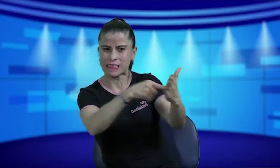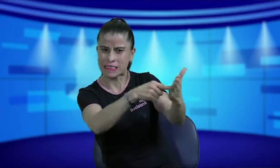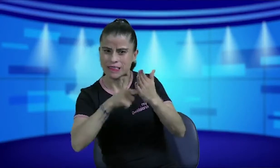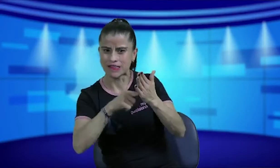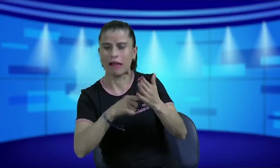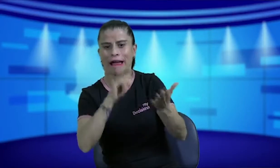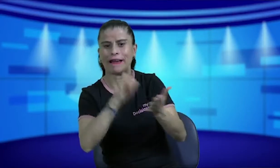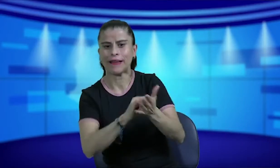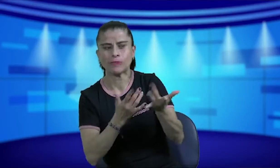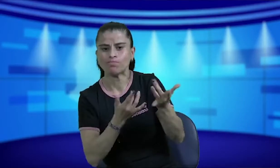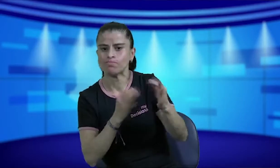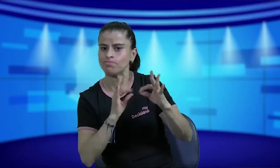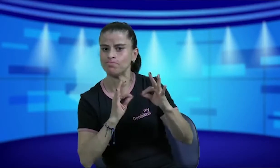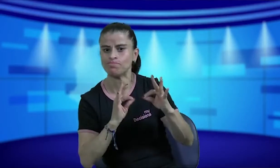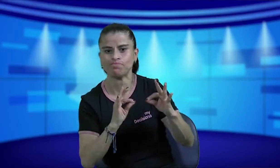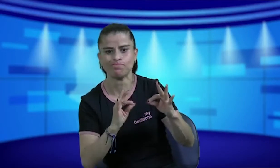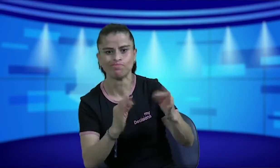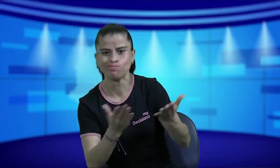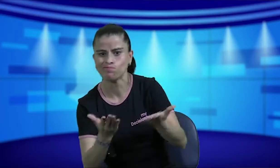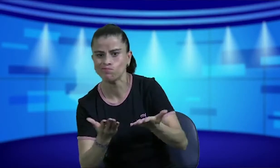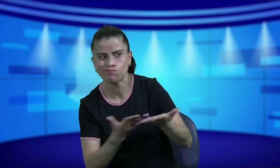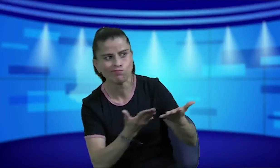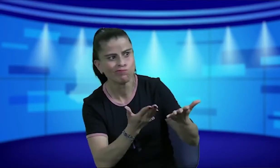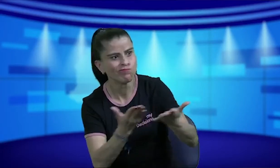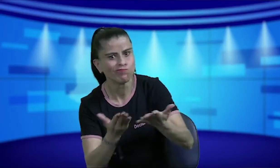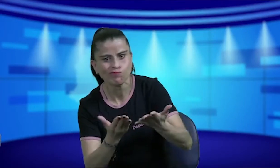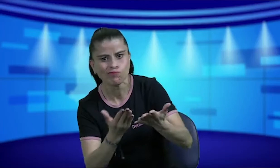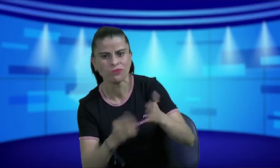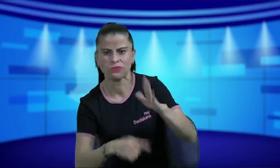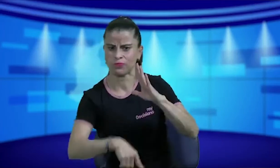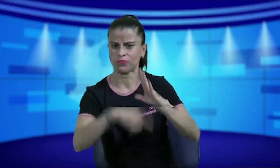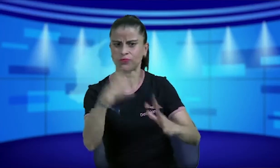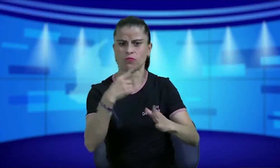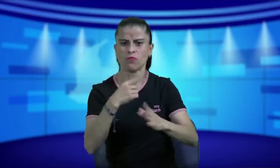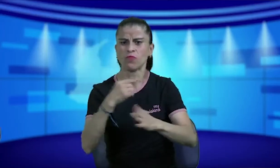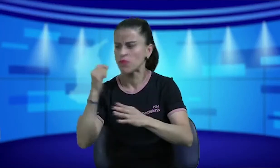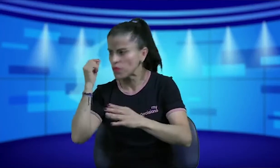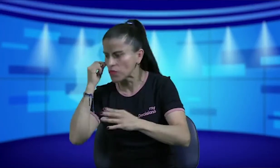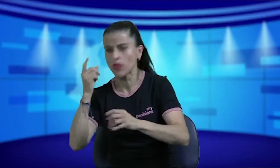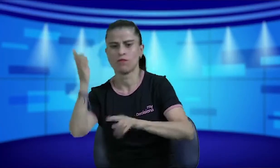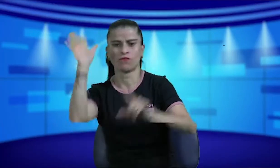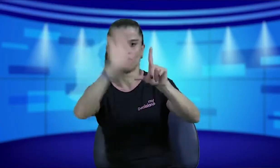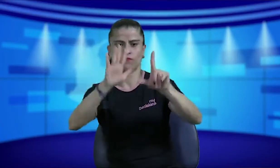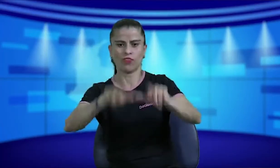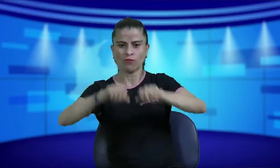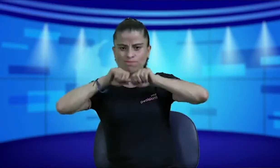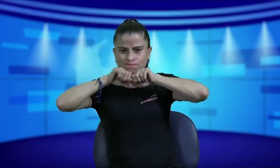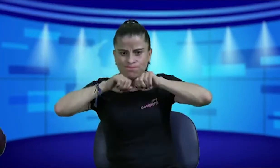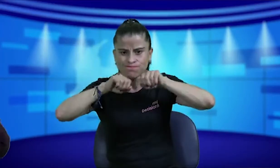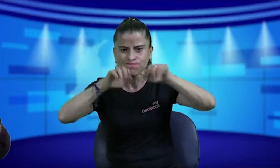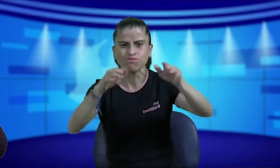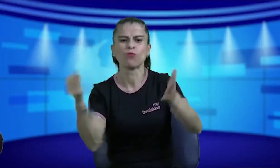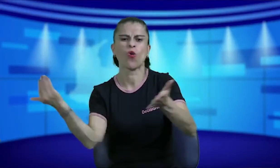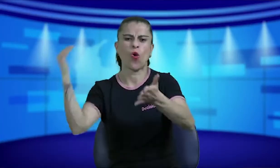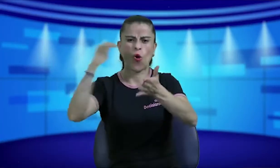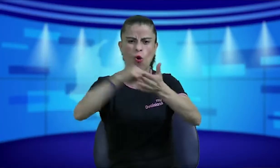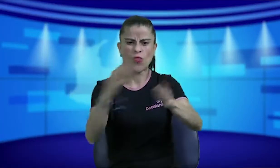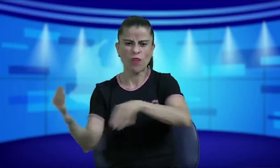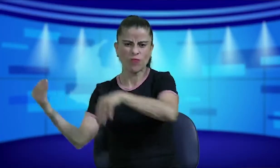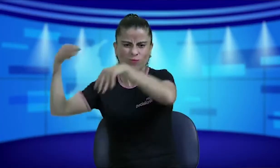resolución que pues hablando de la licencia no se obtuvo respuesta entonces ya el señor siempre envió un